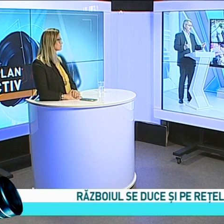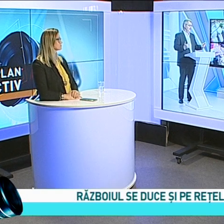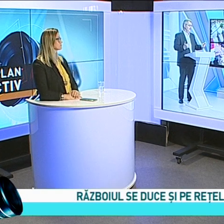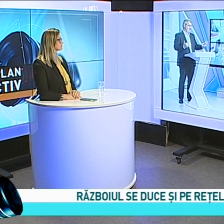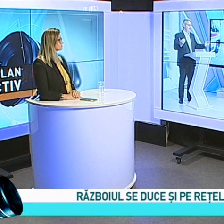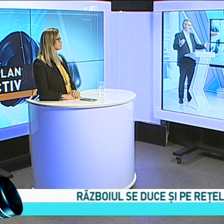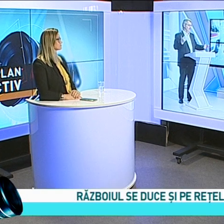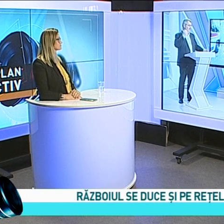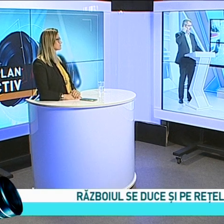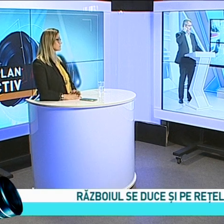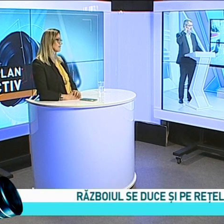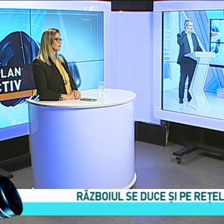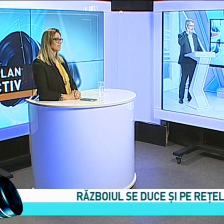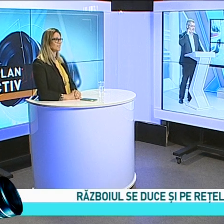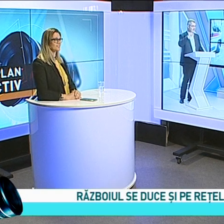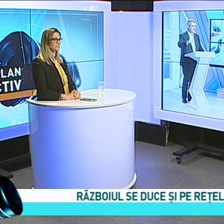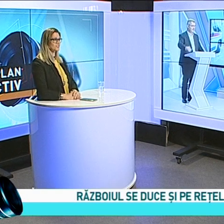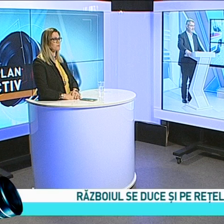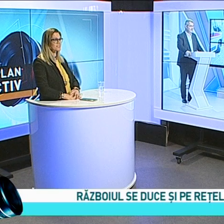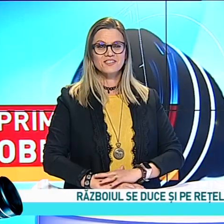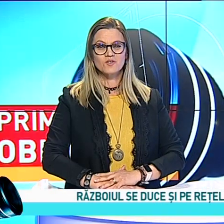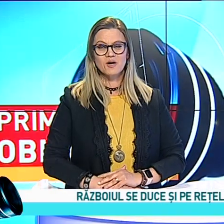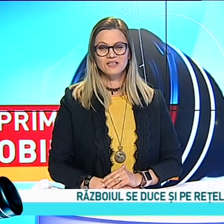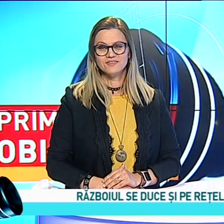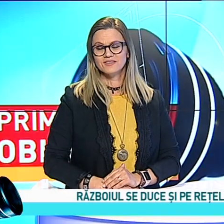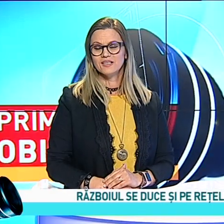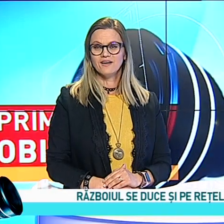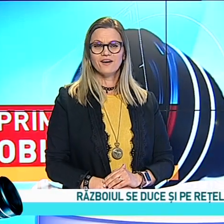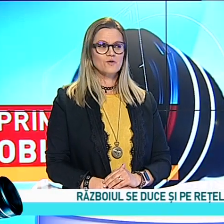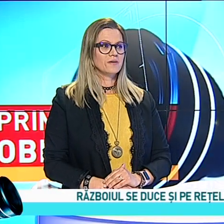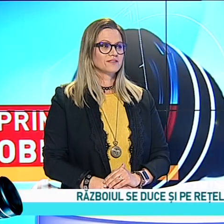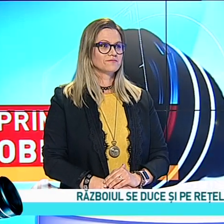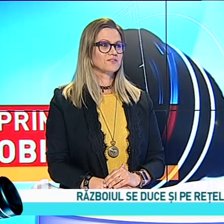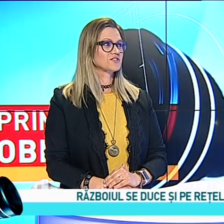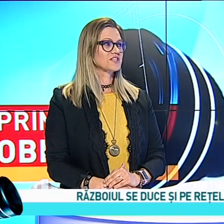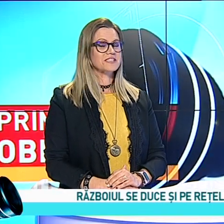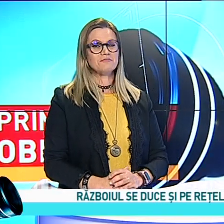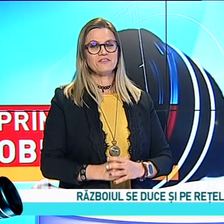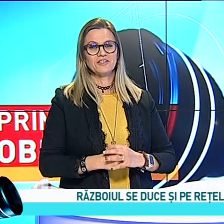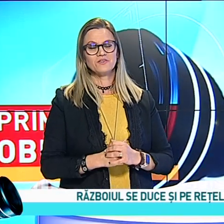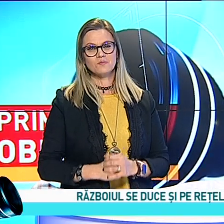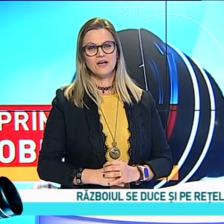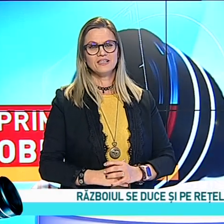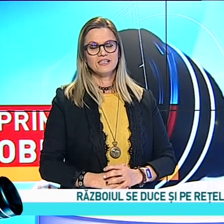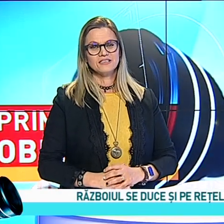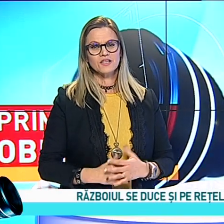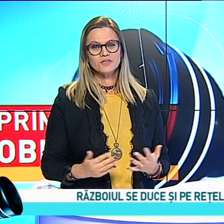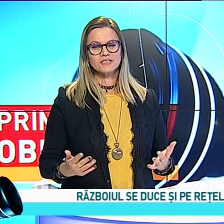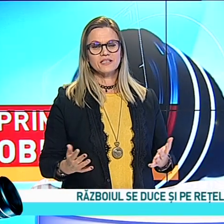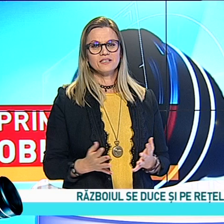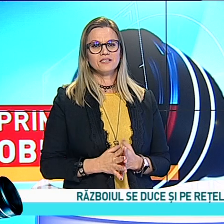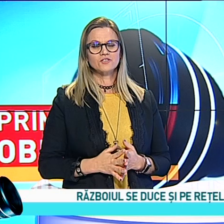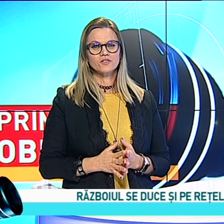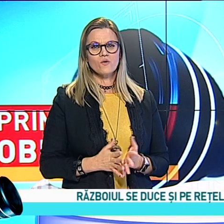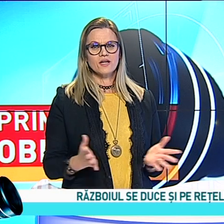Ți se pare normal? Ce mai este normal? A, așa este, dar Ce să mai fie normal? Dar